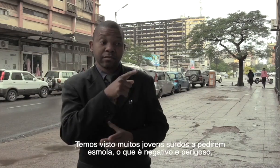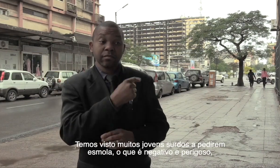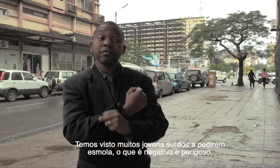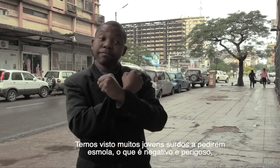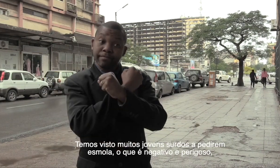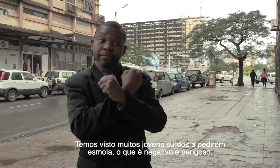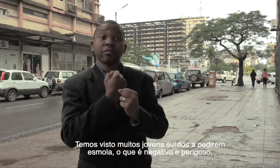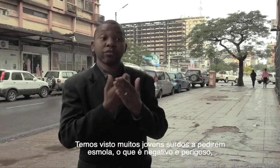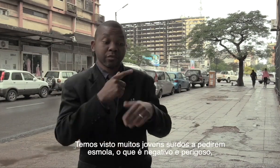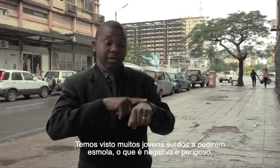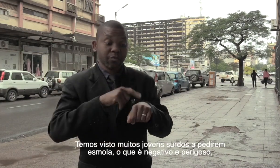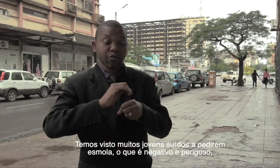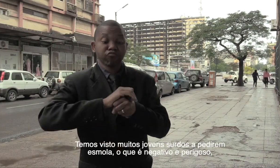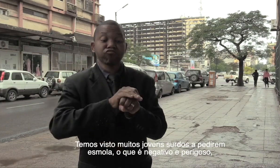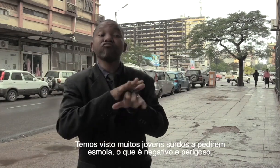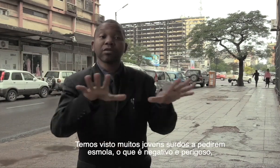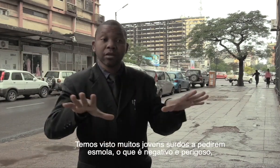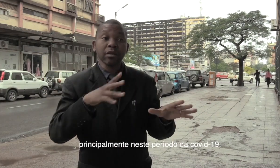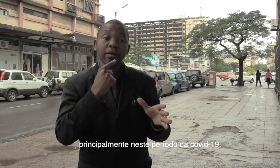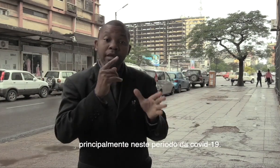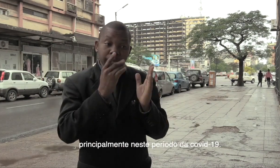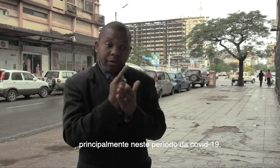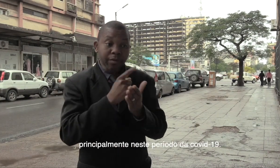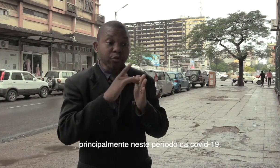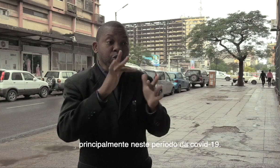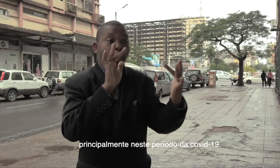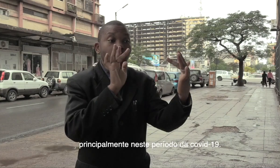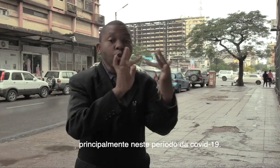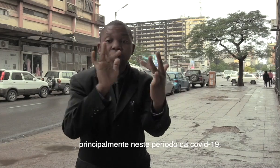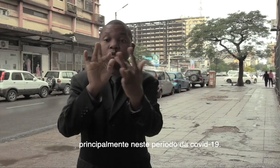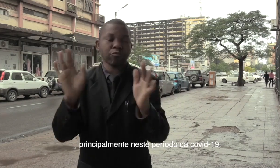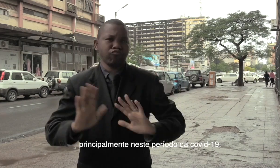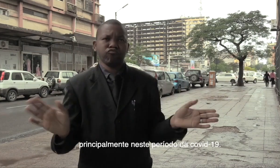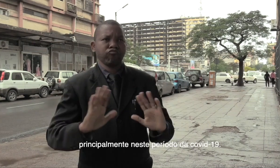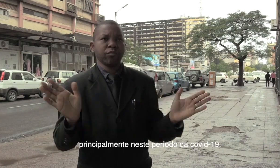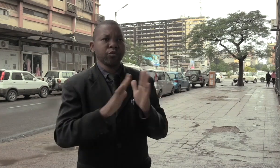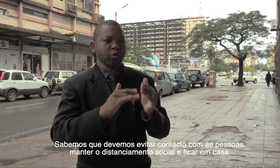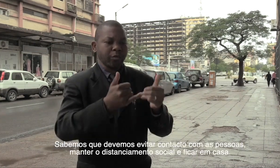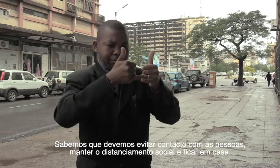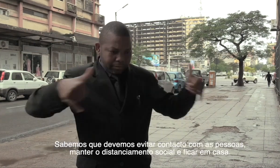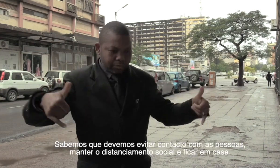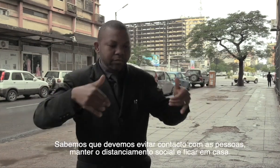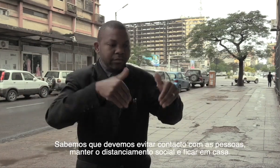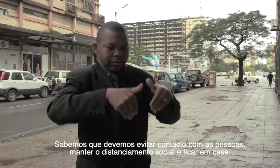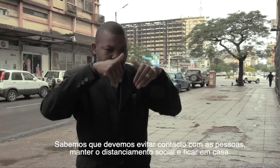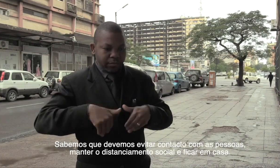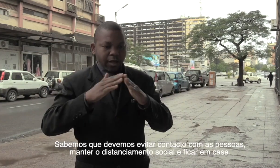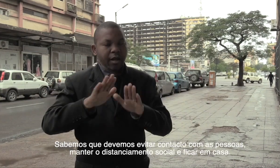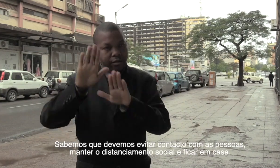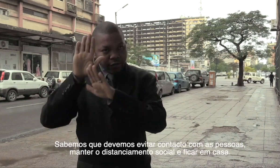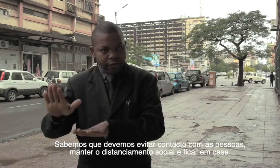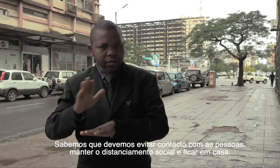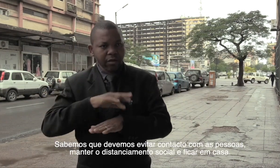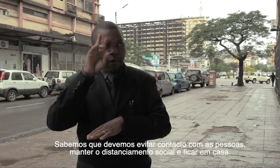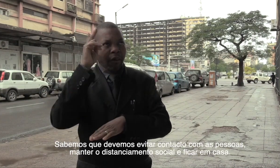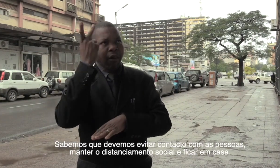isto é um assunto perigoso e negativo, principalmente neste período de Covid-19. Sabemos que não podemos ter contato com as